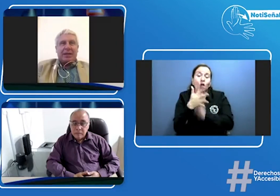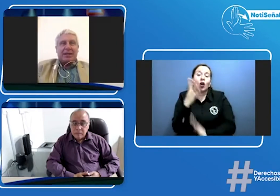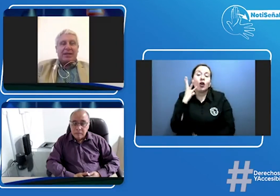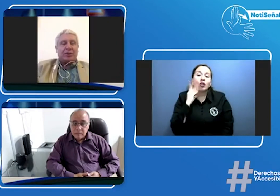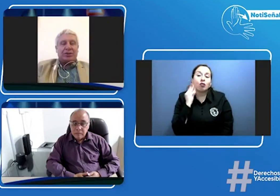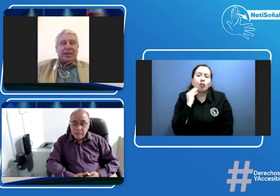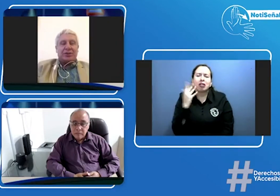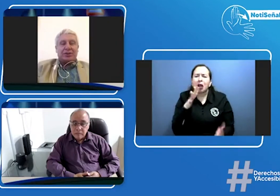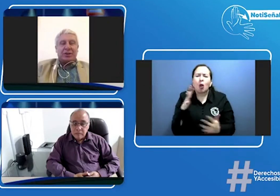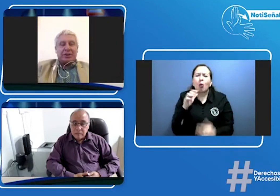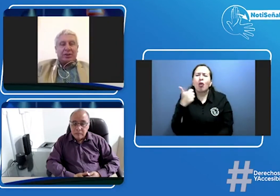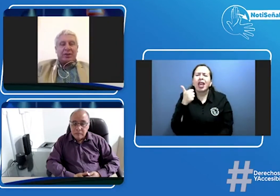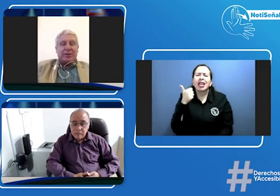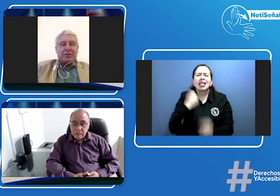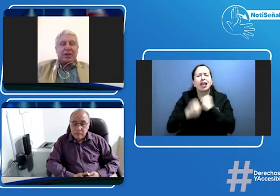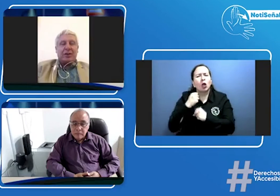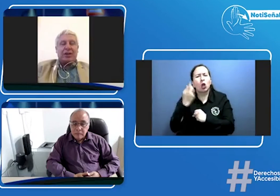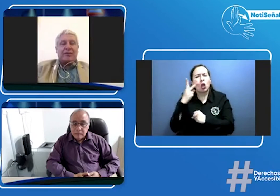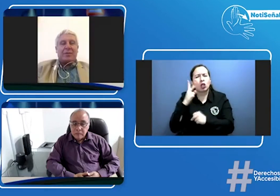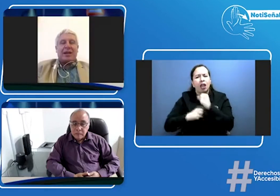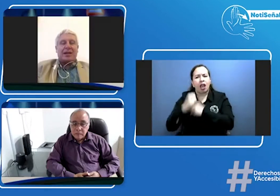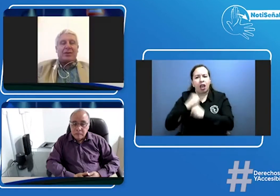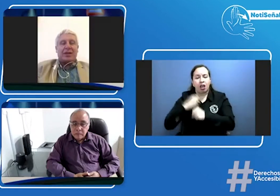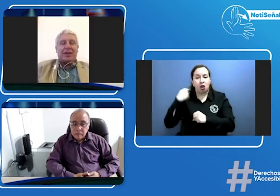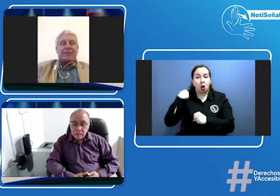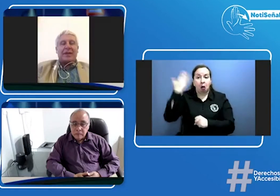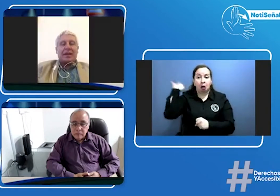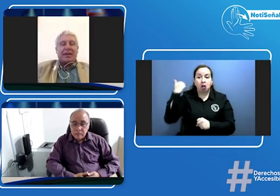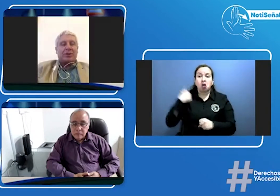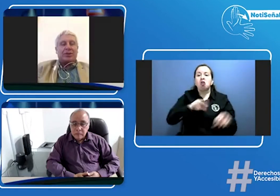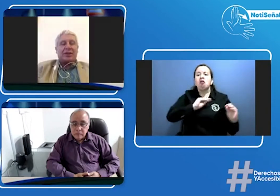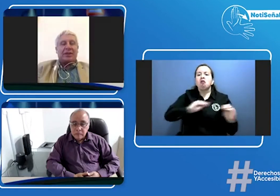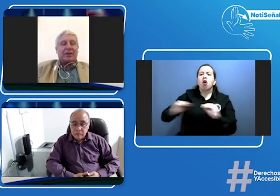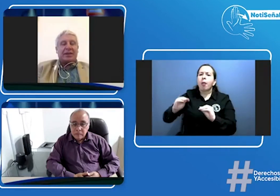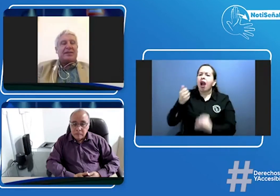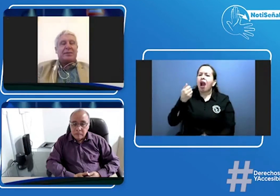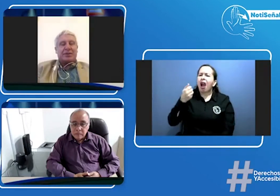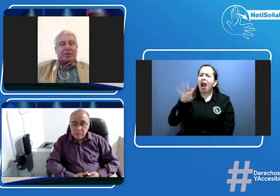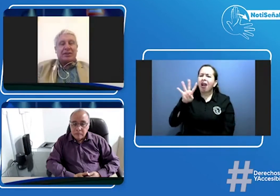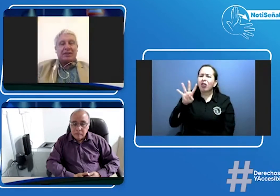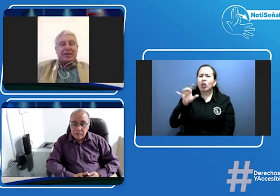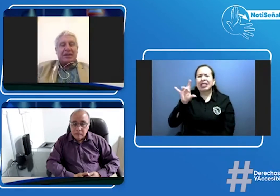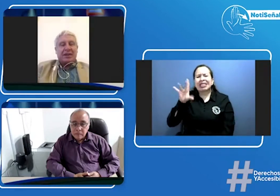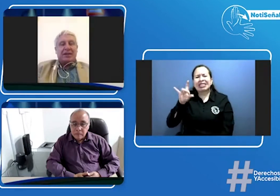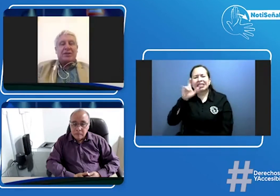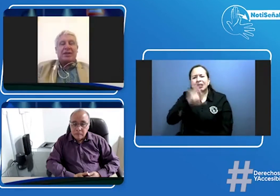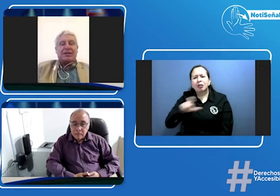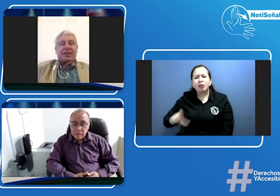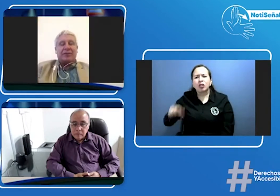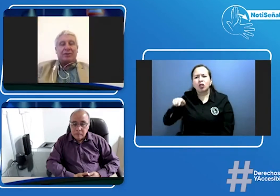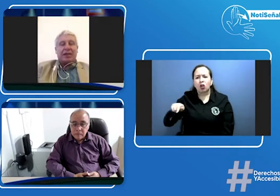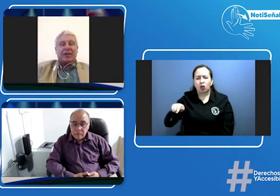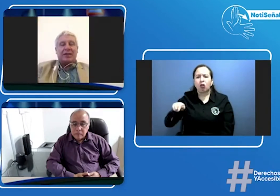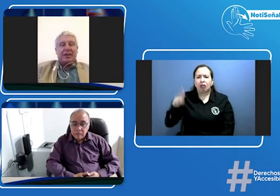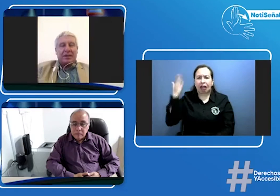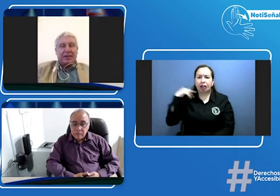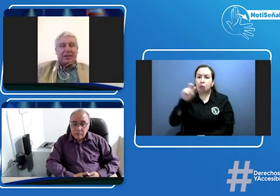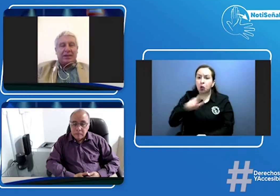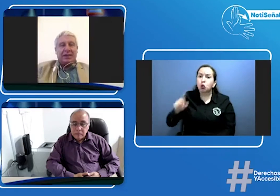10 o 12 años donde mi escuela logré formar alrededor de 14, 15 personas con esta dificultad de